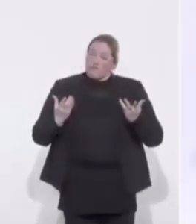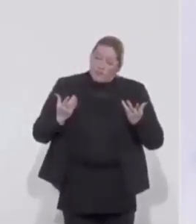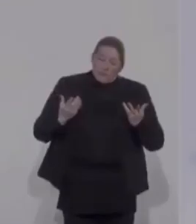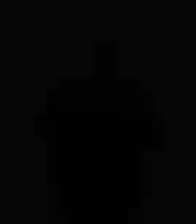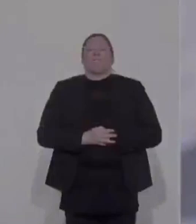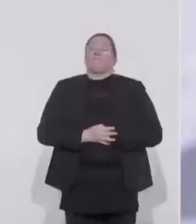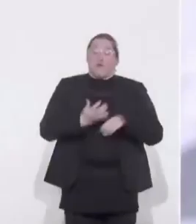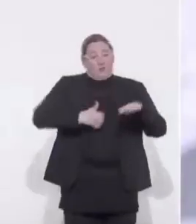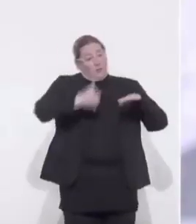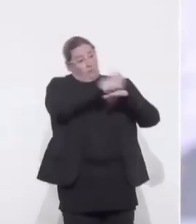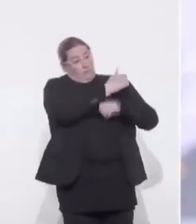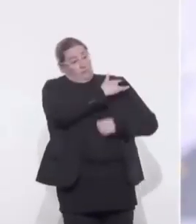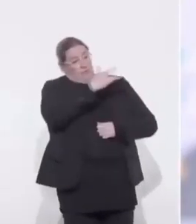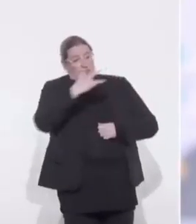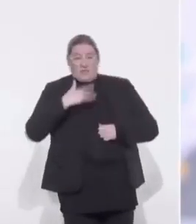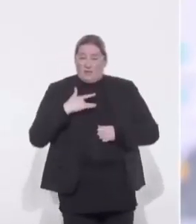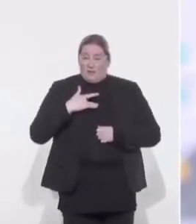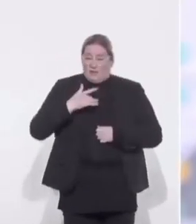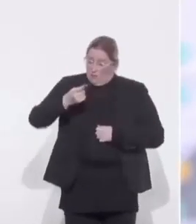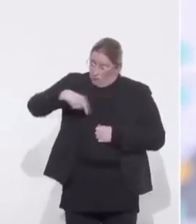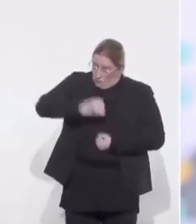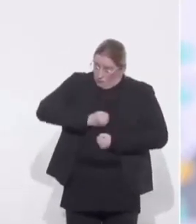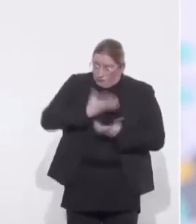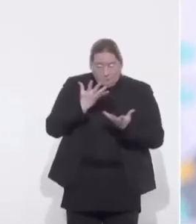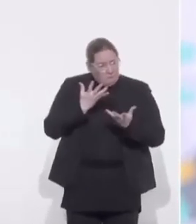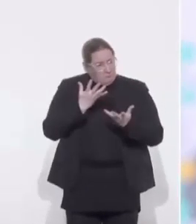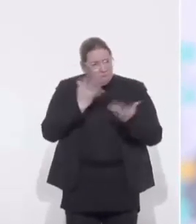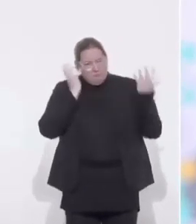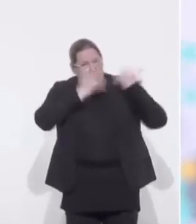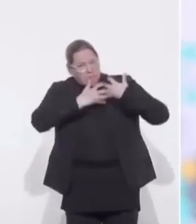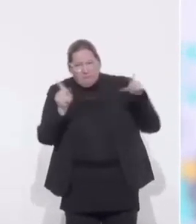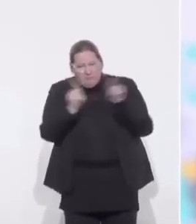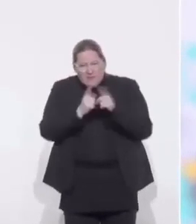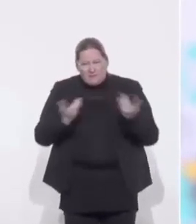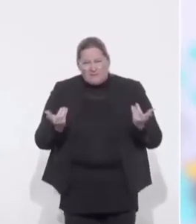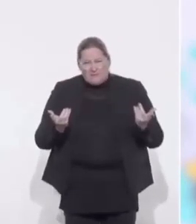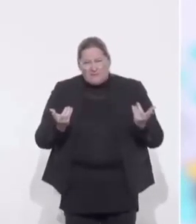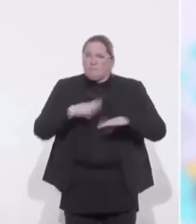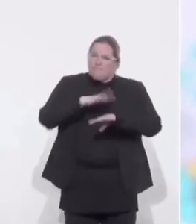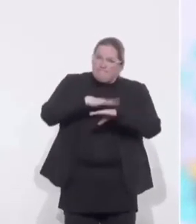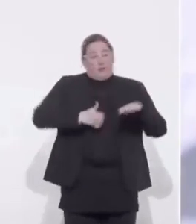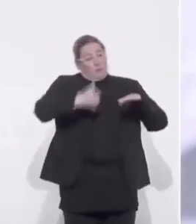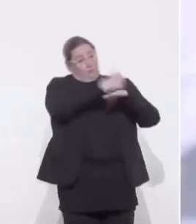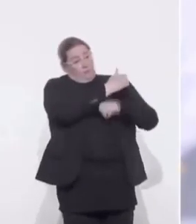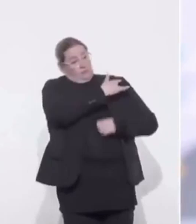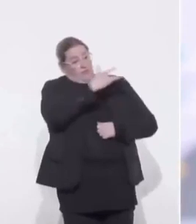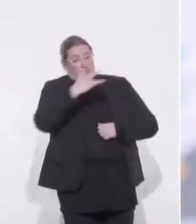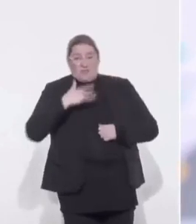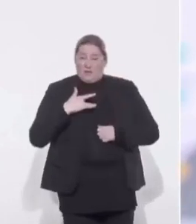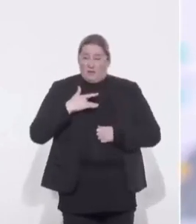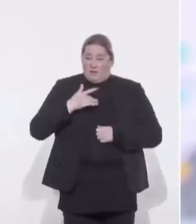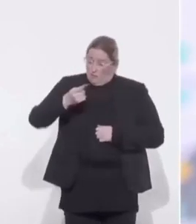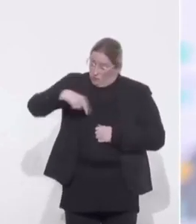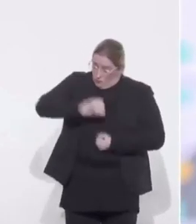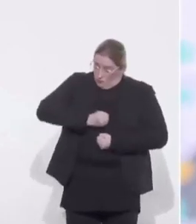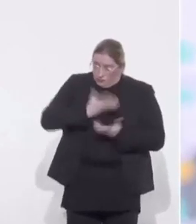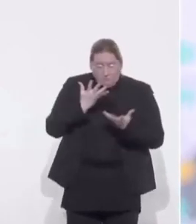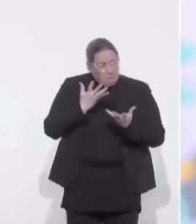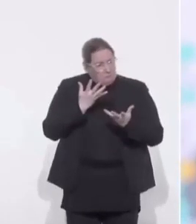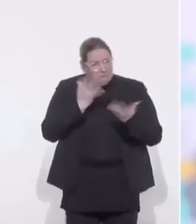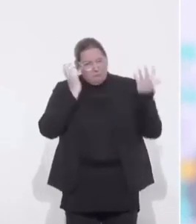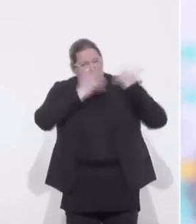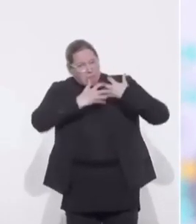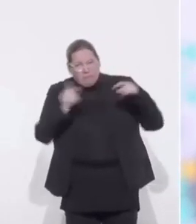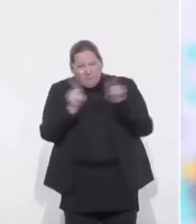gestes barrières. J'ai toujours plaidé pour l'accès au masque grand public et vous savez que j'ai toujours plaidé pour l